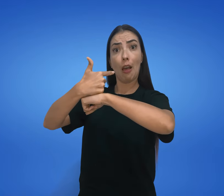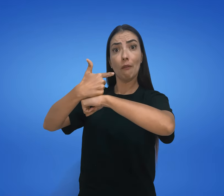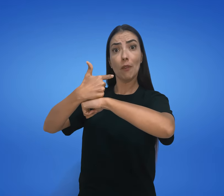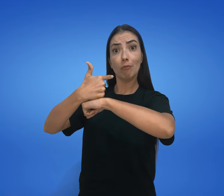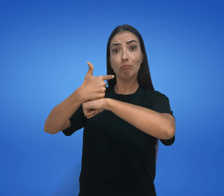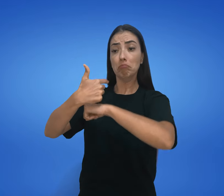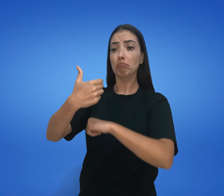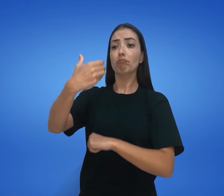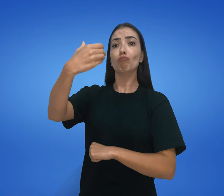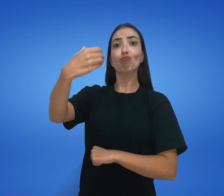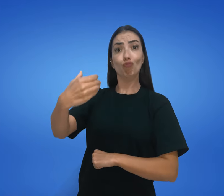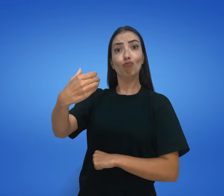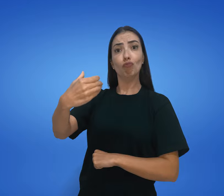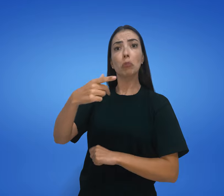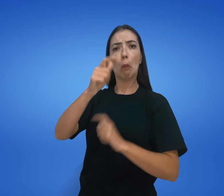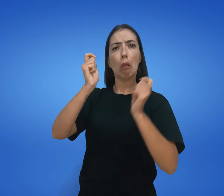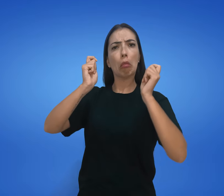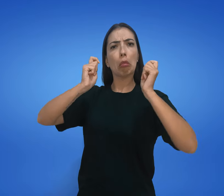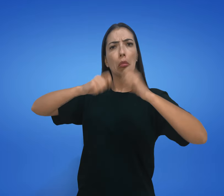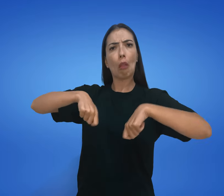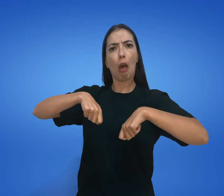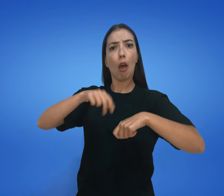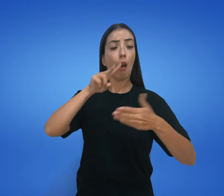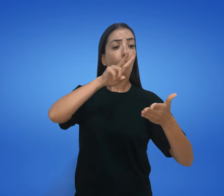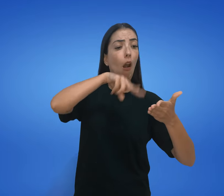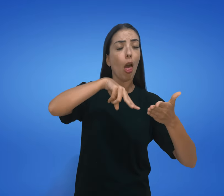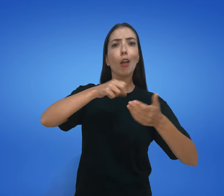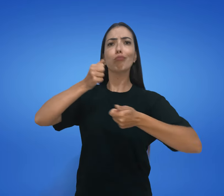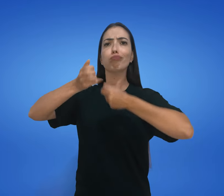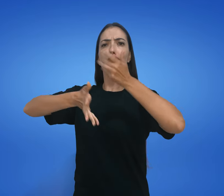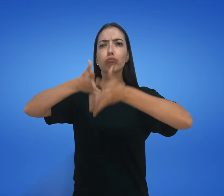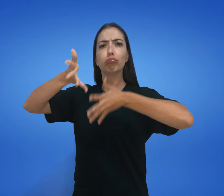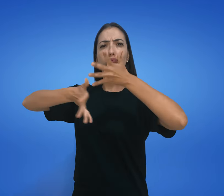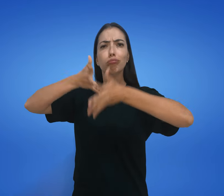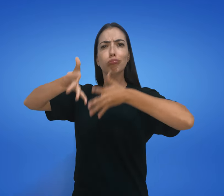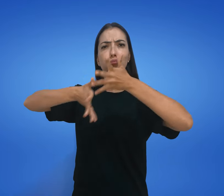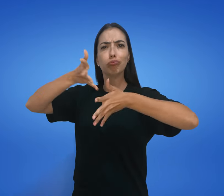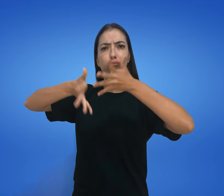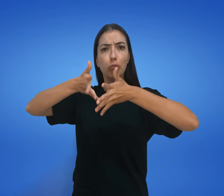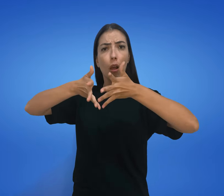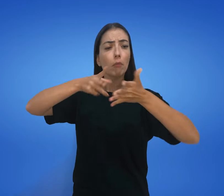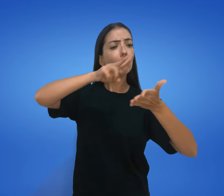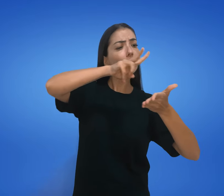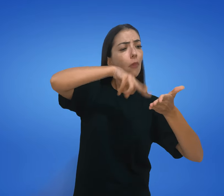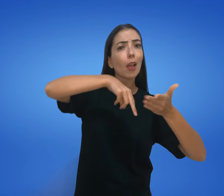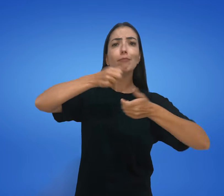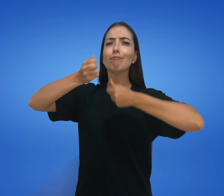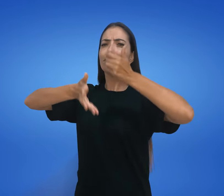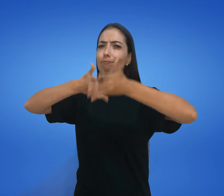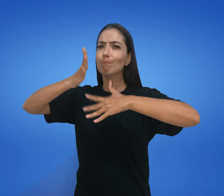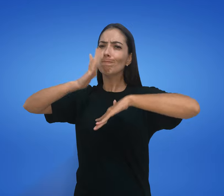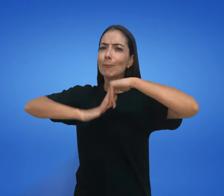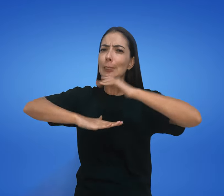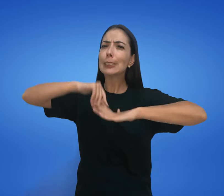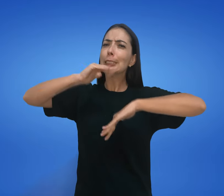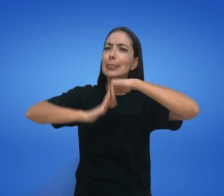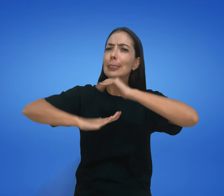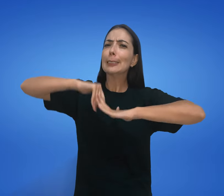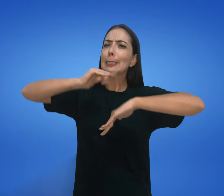e começar a se gravar. E então, enquanto você lê o texto e sinaliza, você estará praticando e se